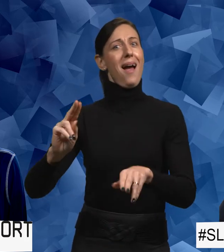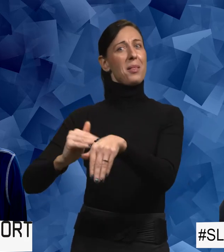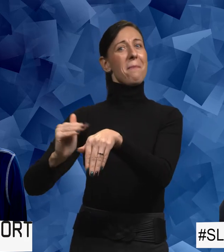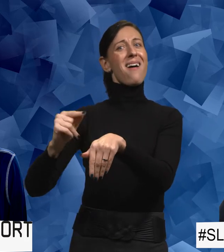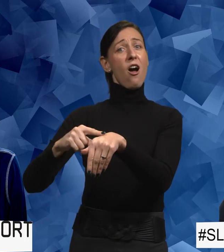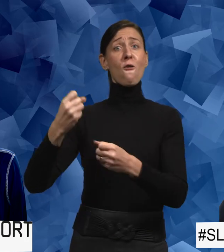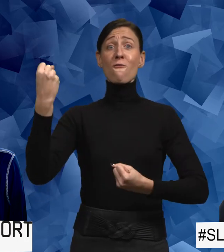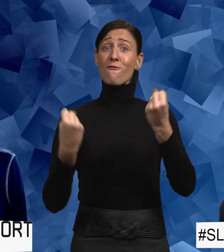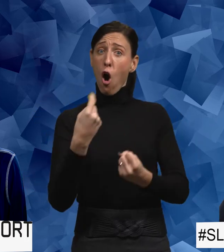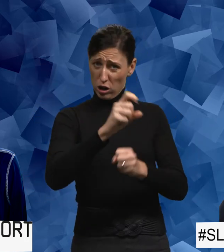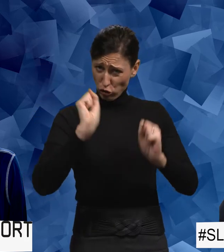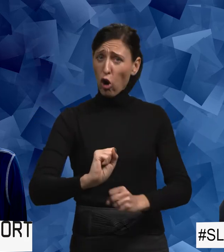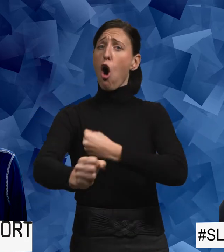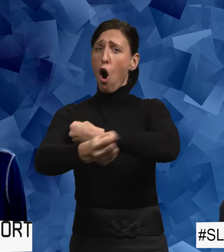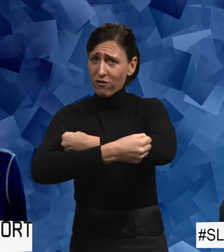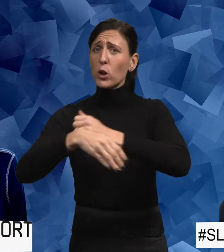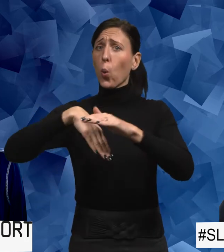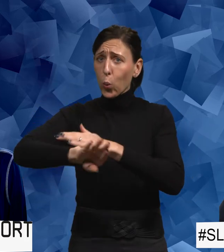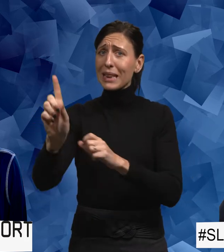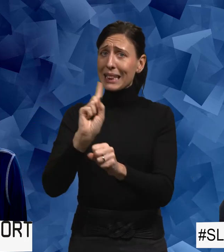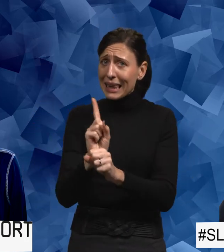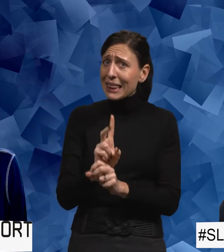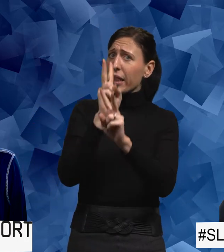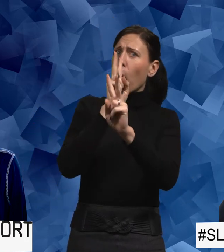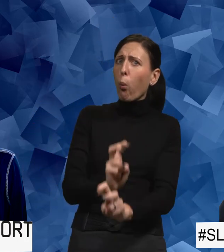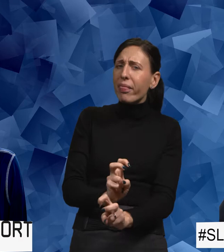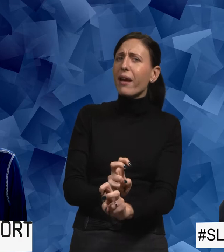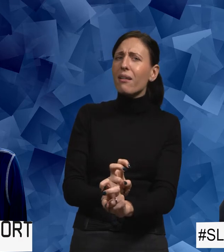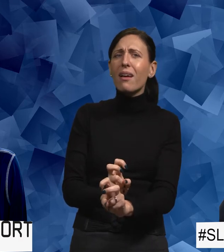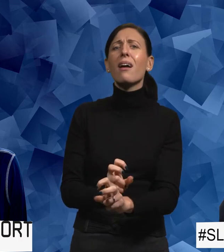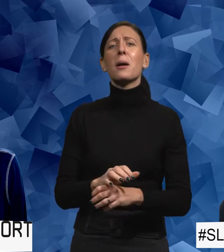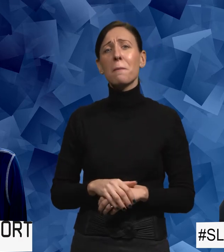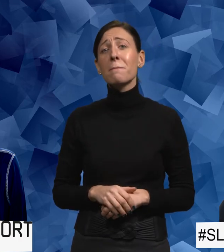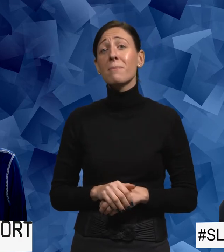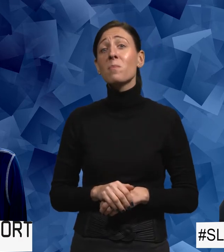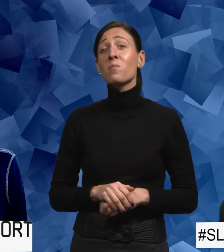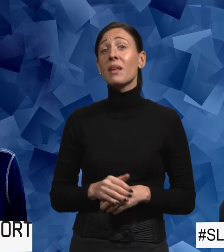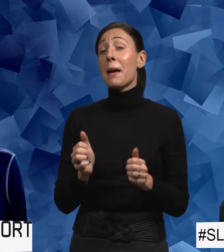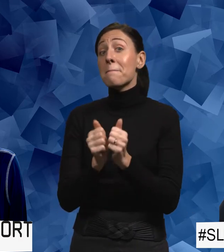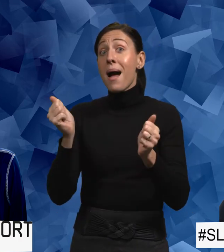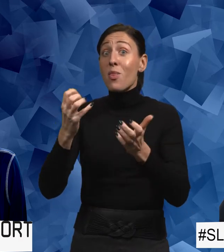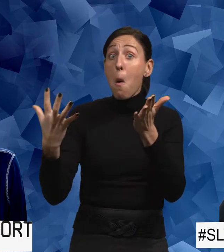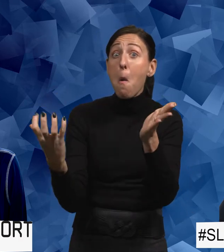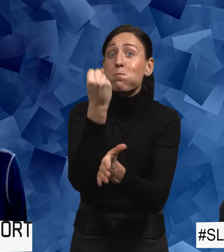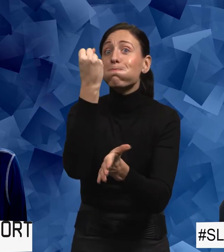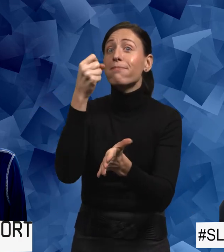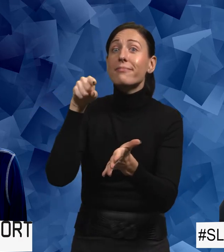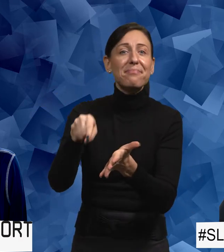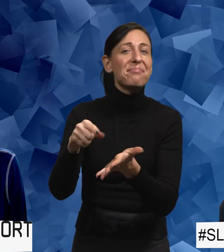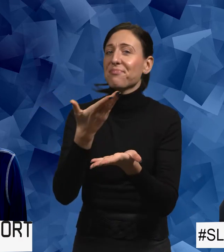Att förändringen ska vara avstängd till exempel så länge utredningen pågår och så vidare. Men vi har inte nått någon